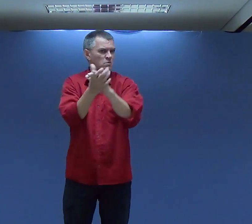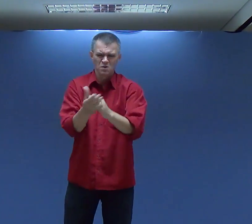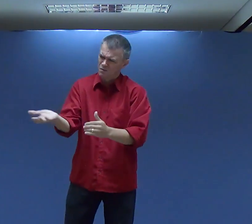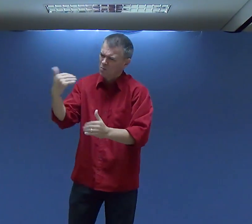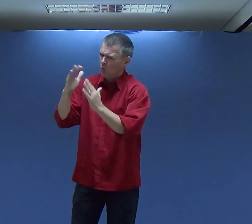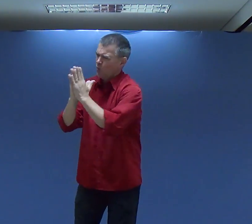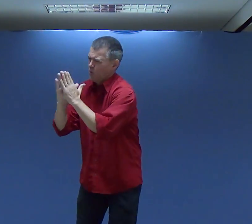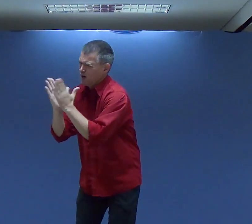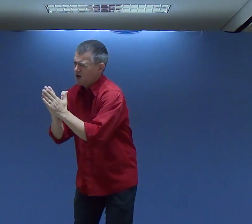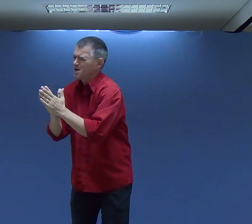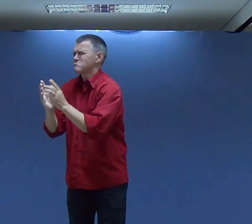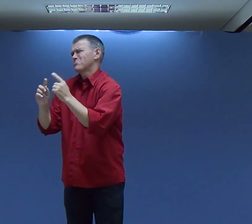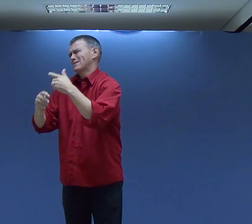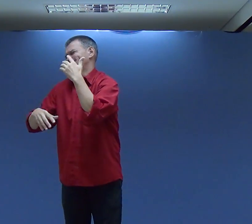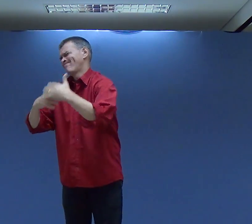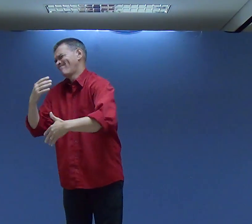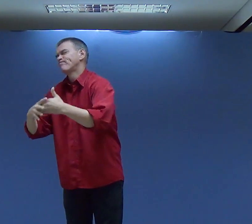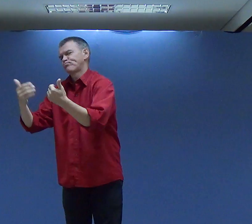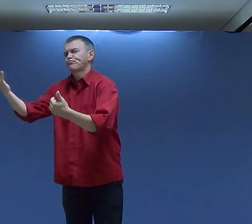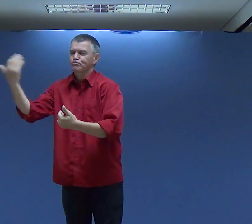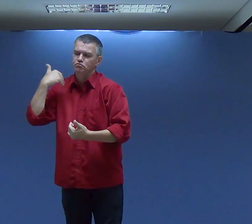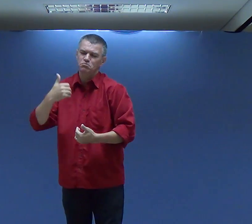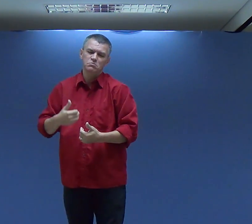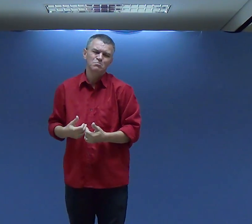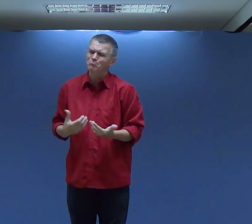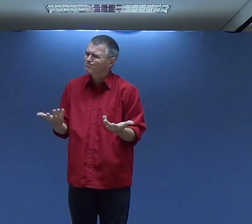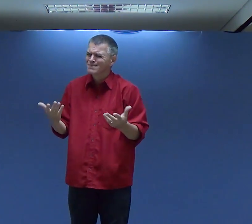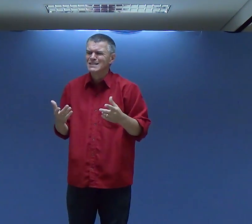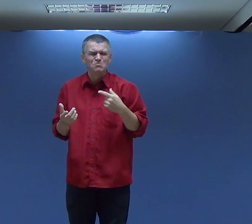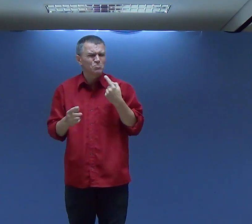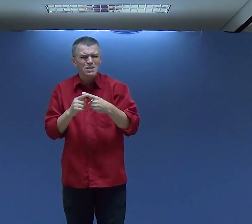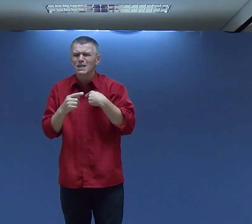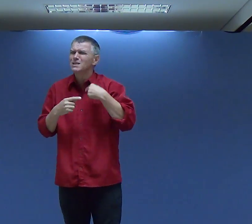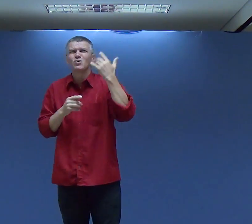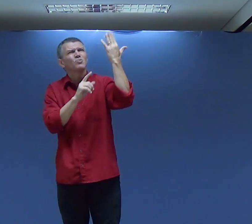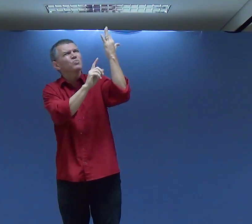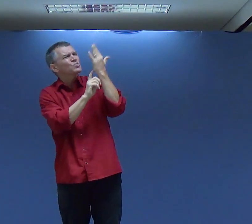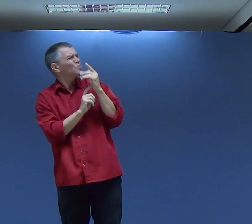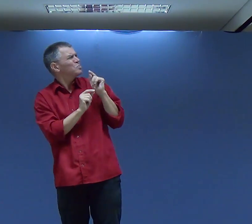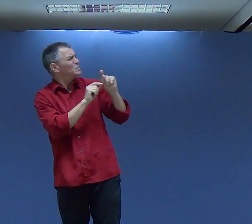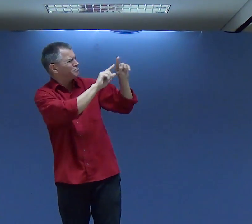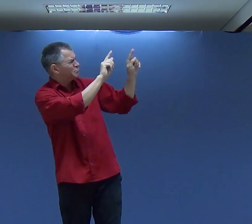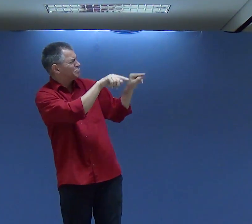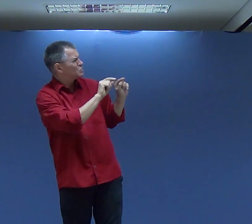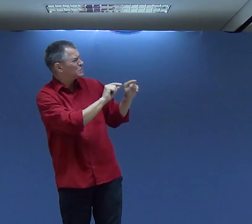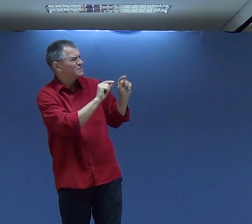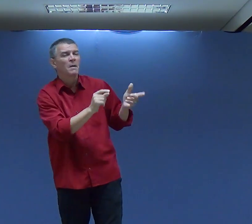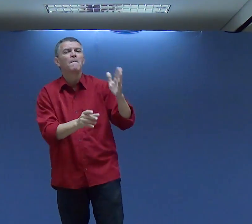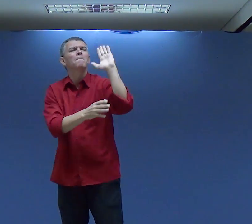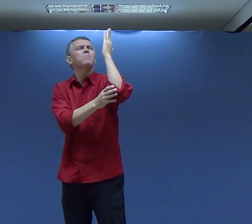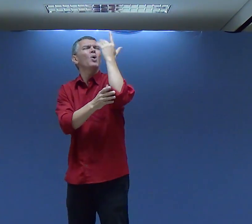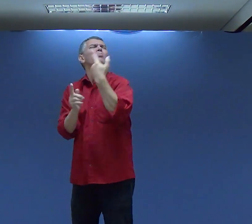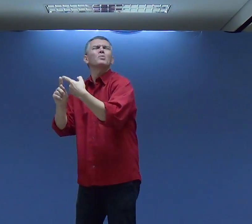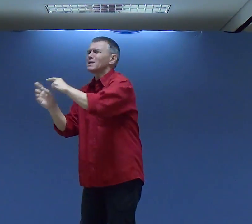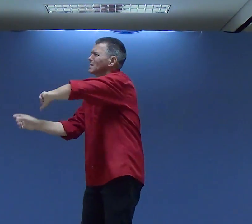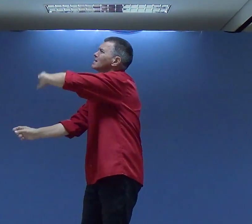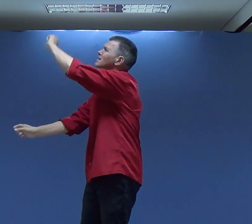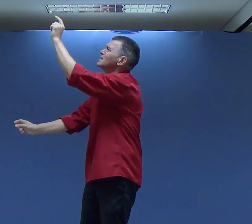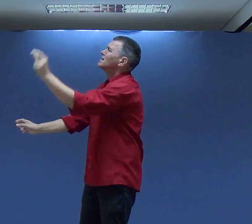falei Pra minha esposa E pras minhas filhas Bem, vamos orar? Eu tive algo estranho Um sentimento